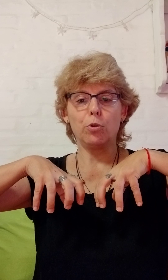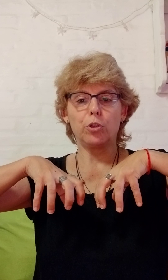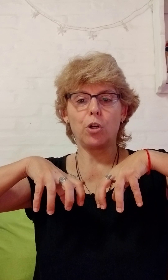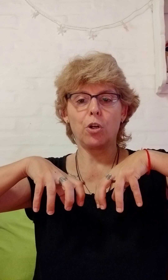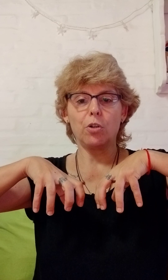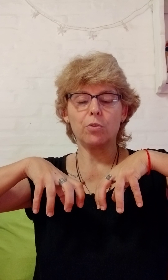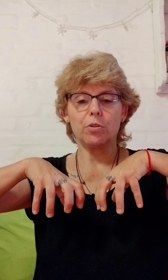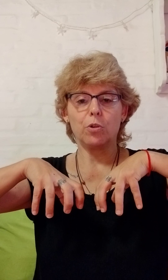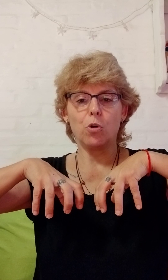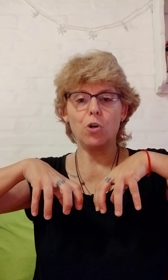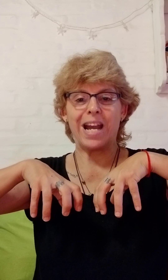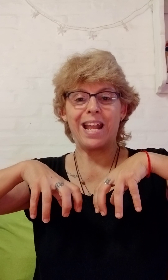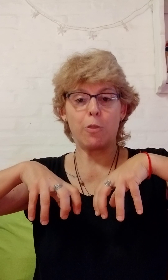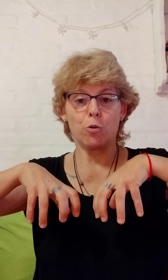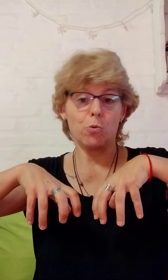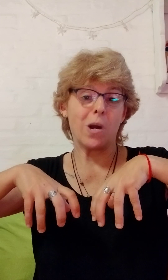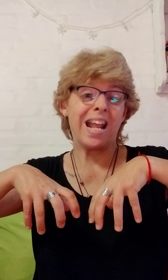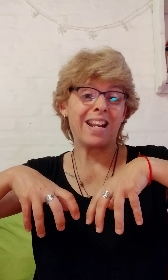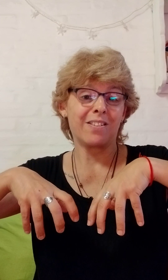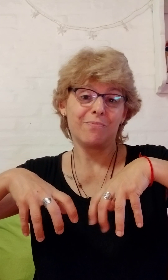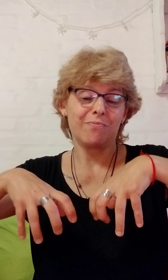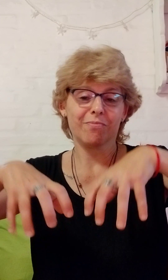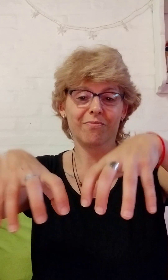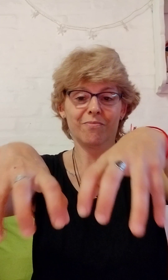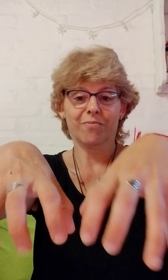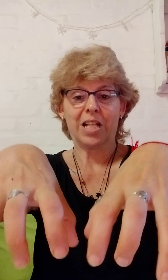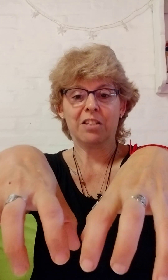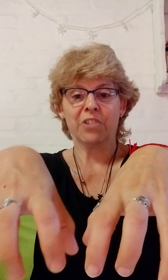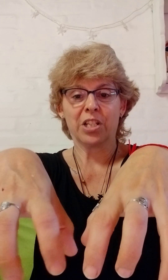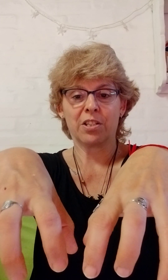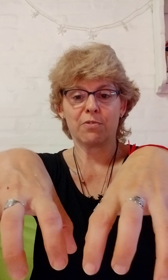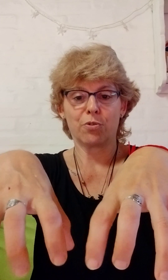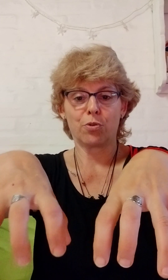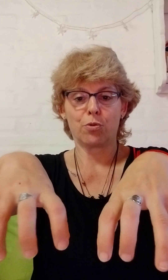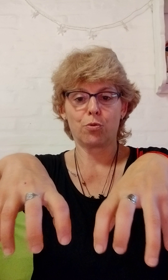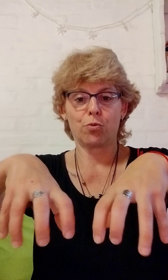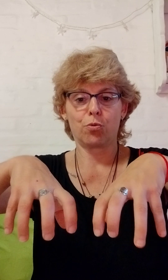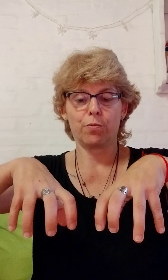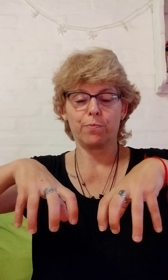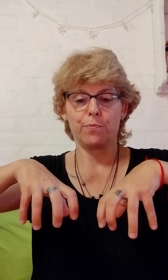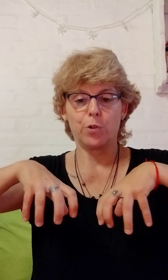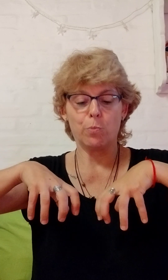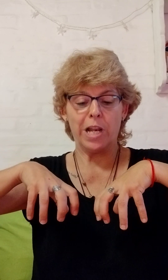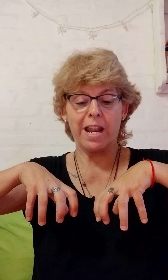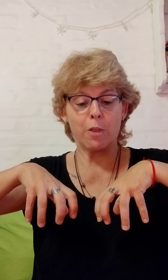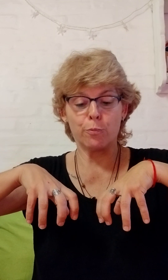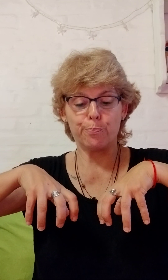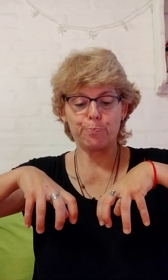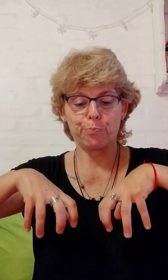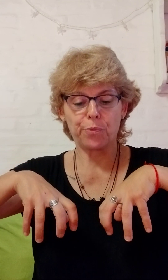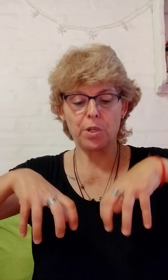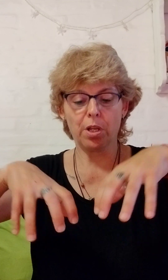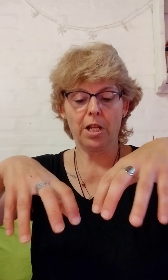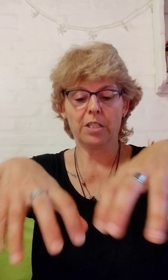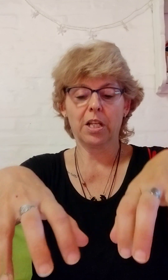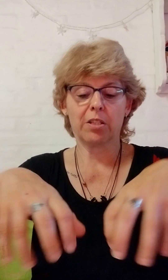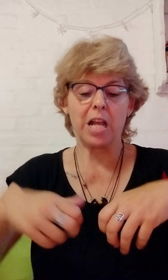Agricultor. O. Arado. O arar. Así fíjate. Como el arado. Así que es.